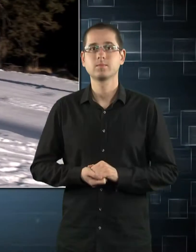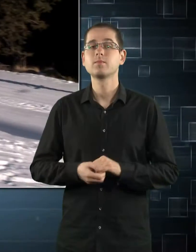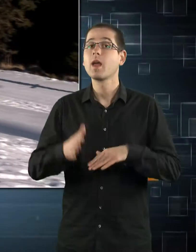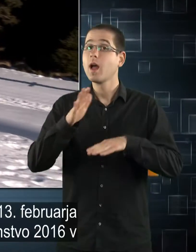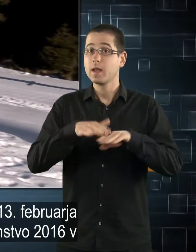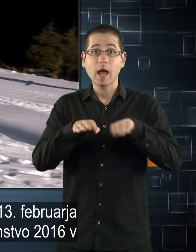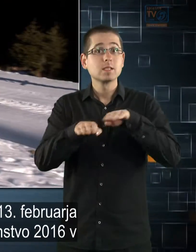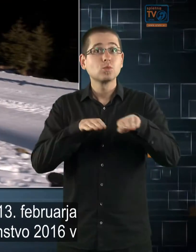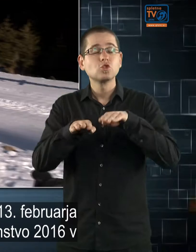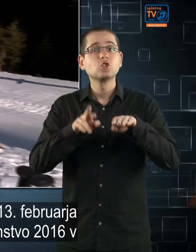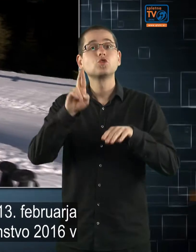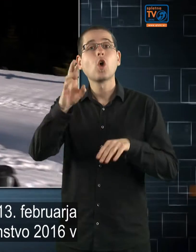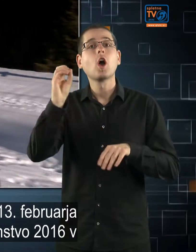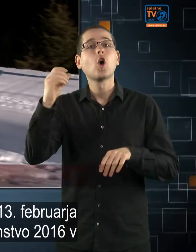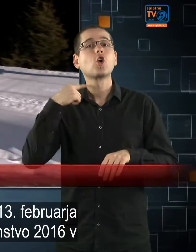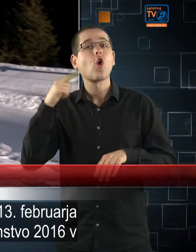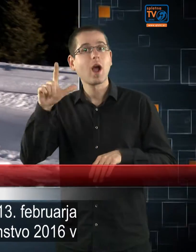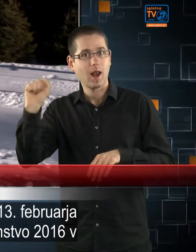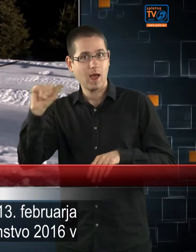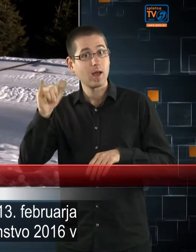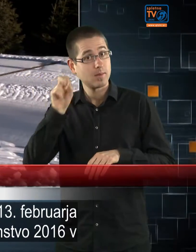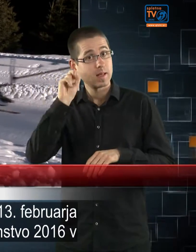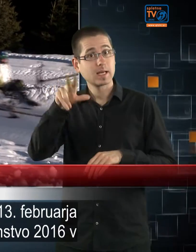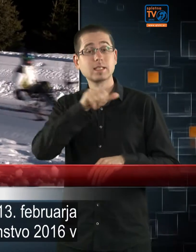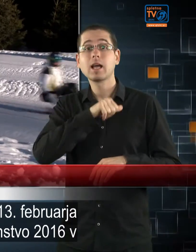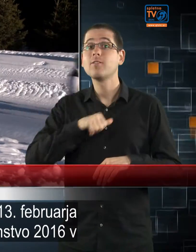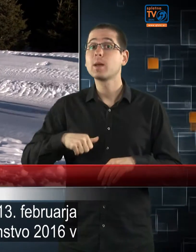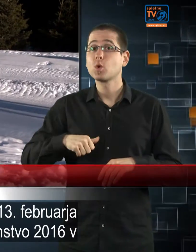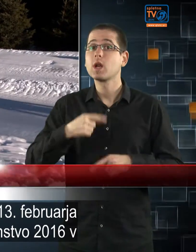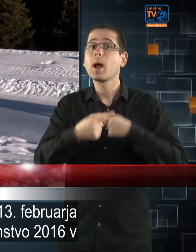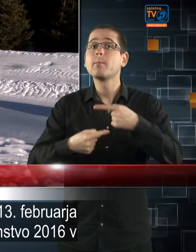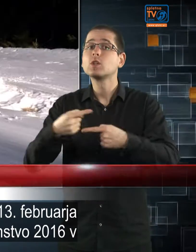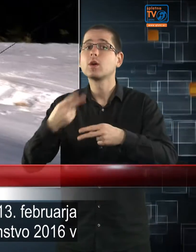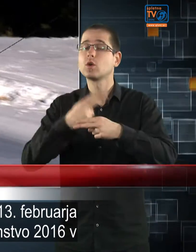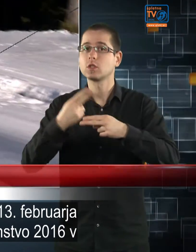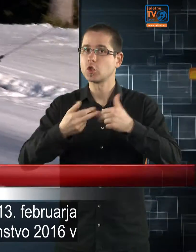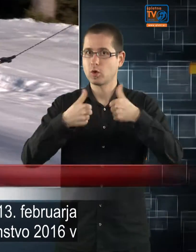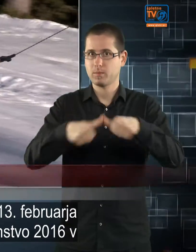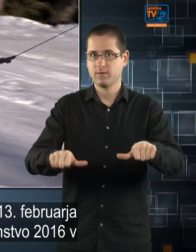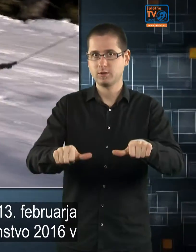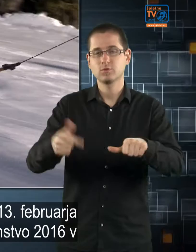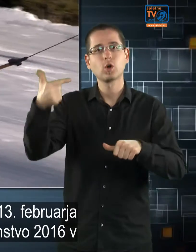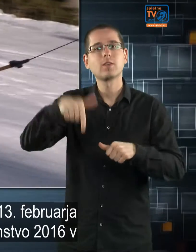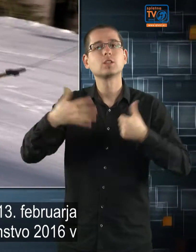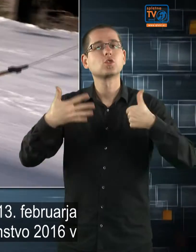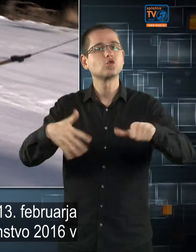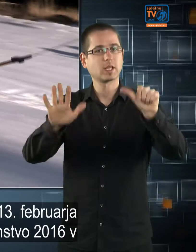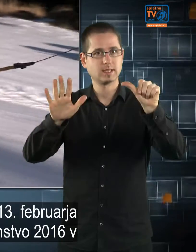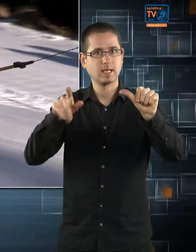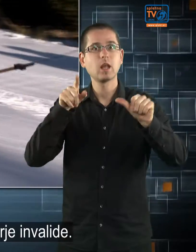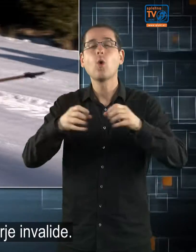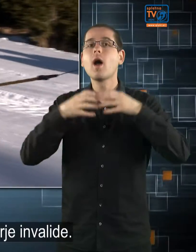Na smučišču Rogla je 13. februarja potekalo državno prvenstvo 2016 v